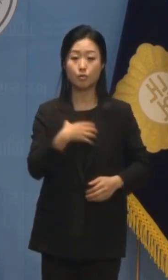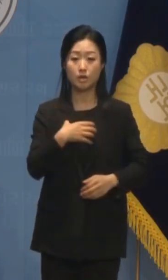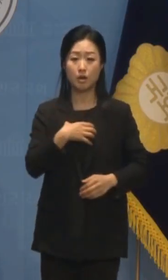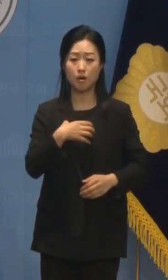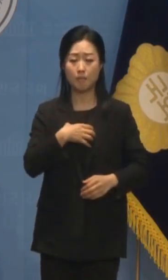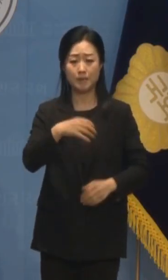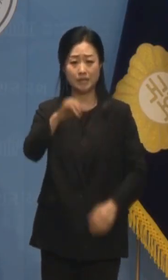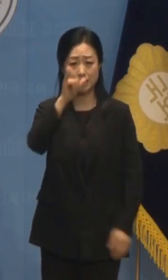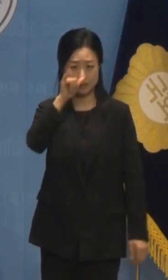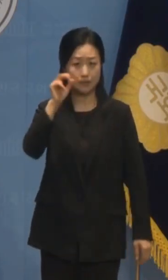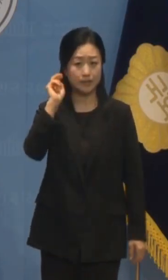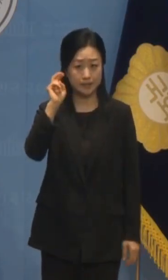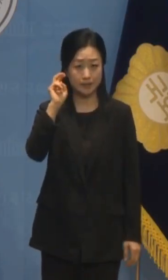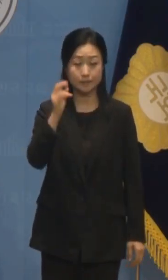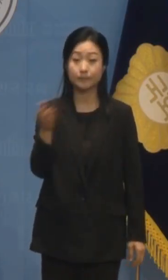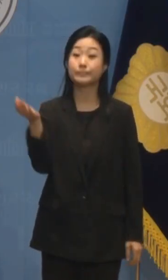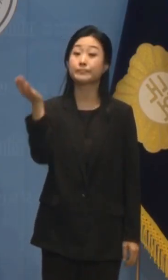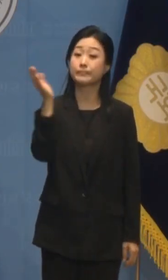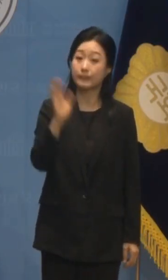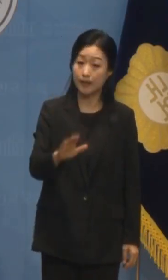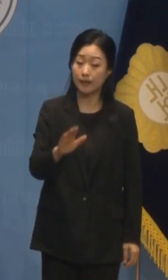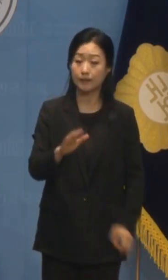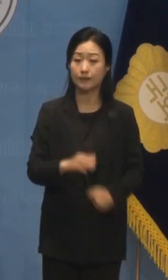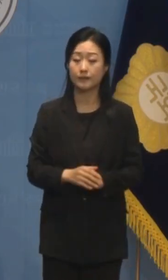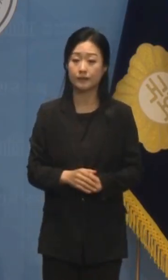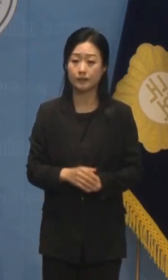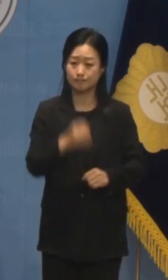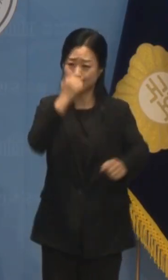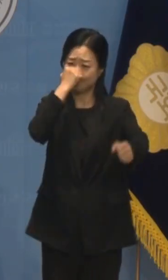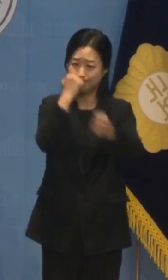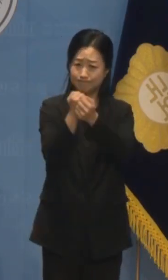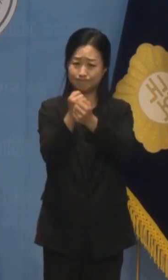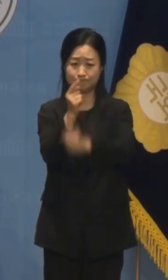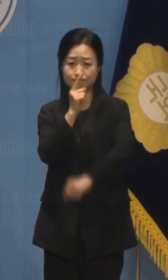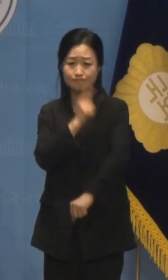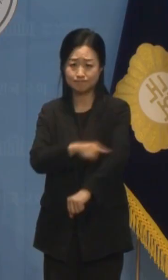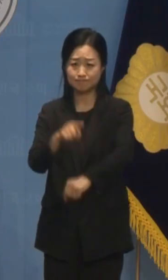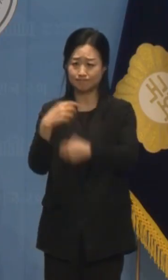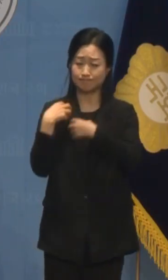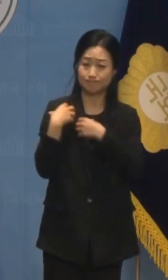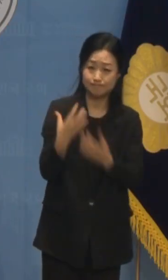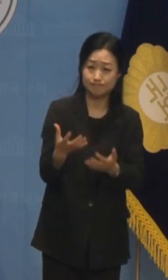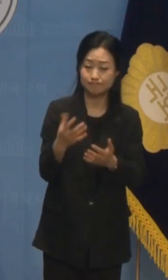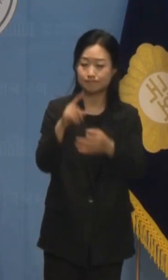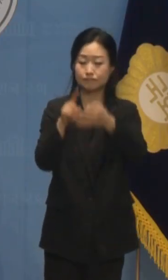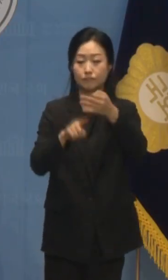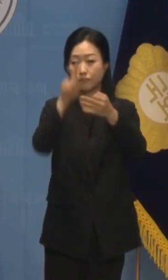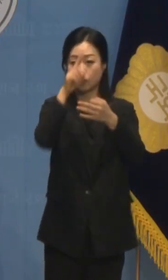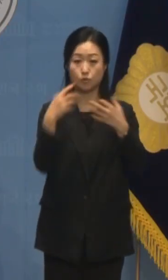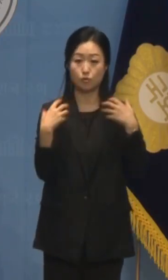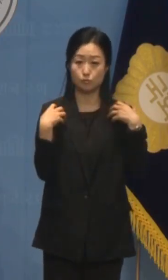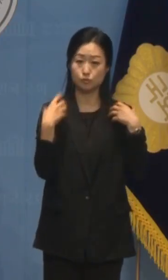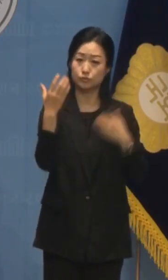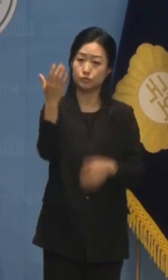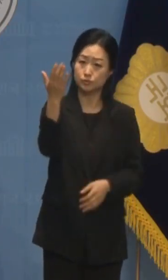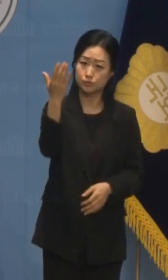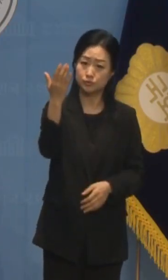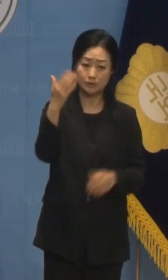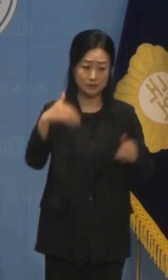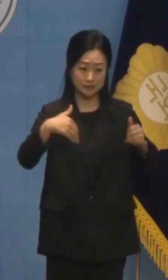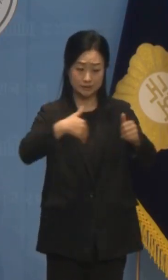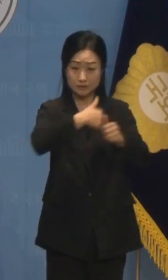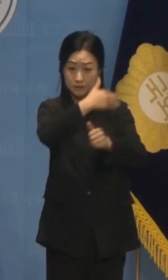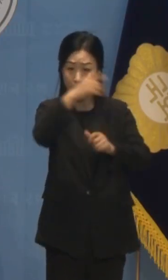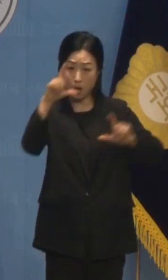경고합니다. 그런데도 무도하고 무능하고 무책임한 윤석열 정권은 상황을